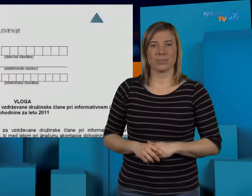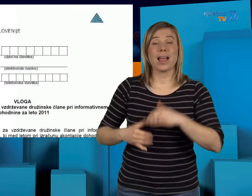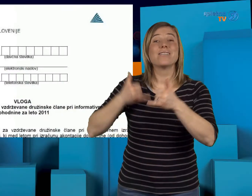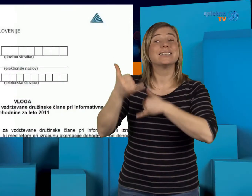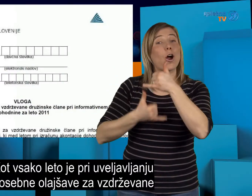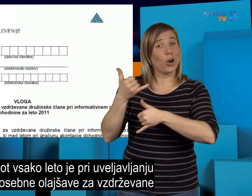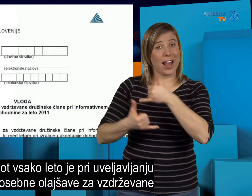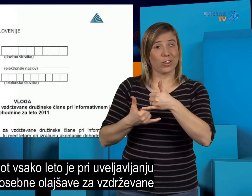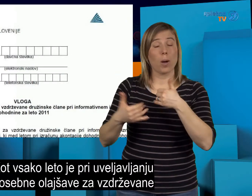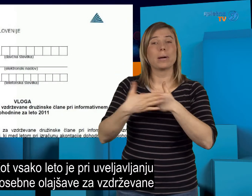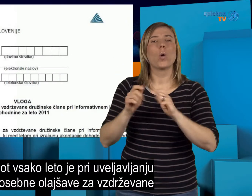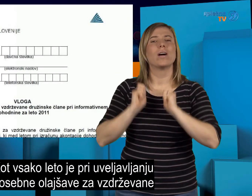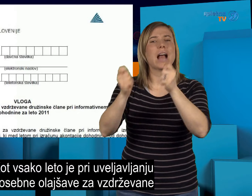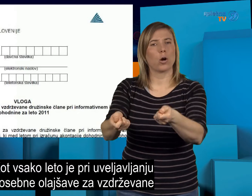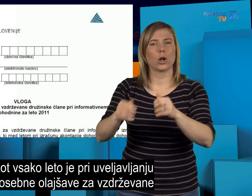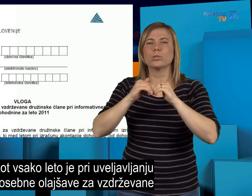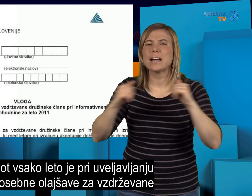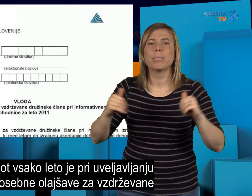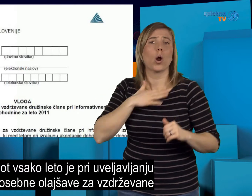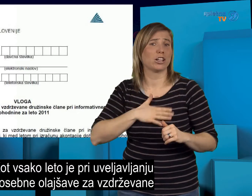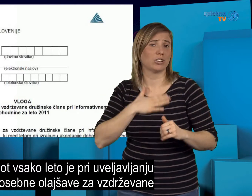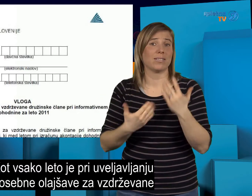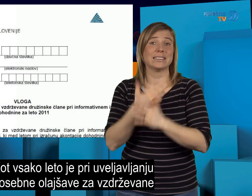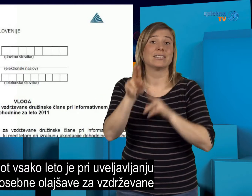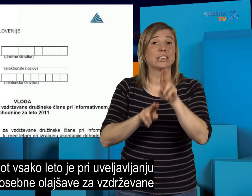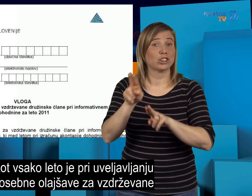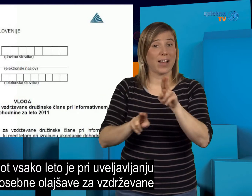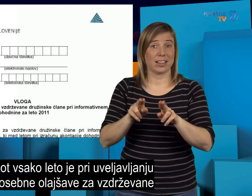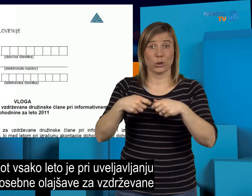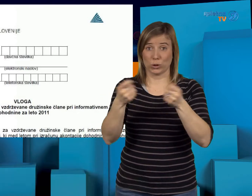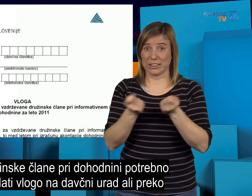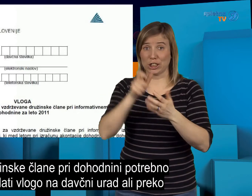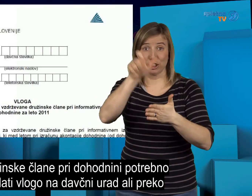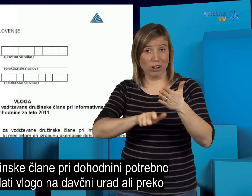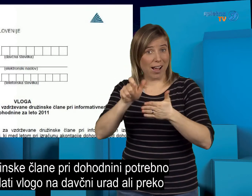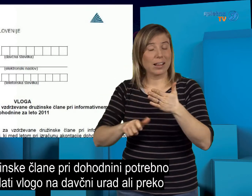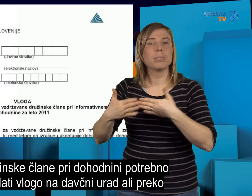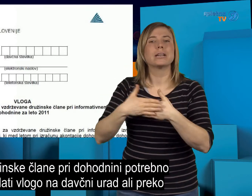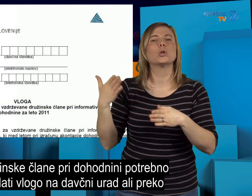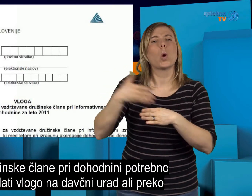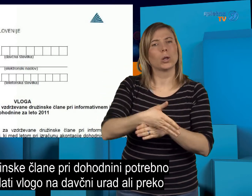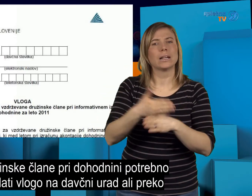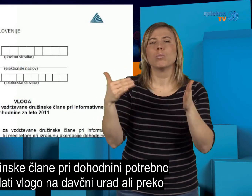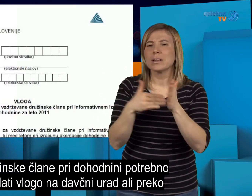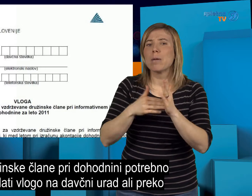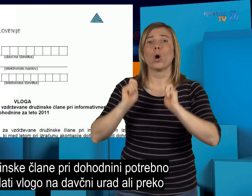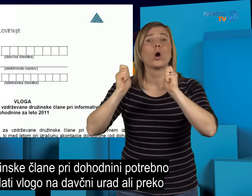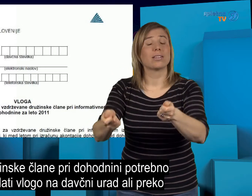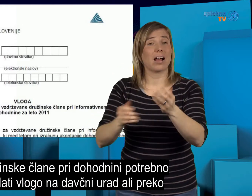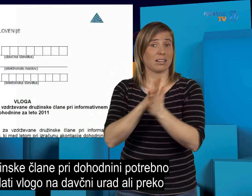Kot vsako leto je pri uveljavljanju posebne olejšave za vzdrževane družinske člane pri dohodnini potrebno odati vlogo na